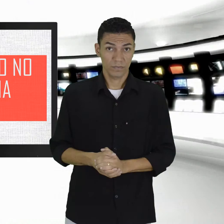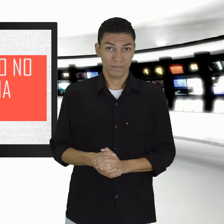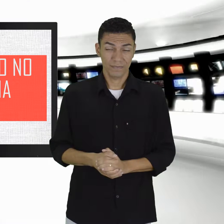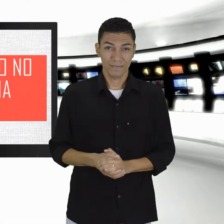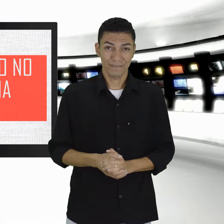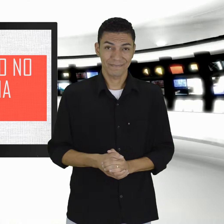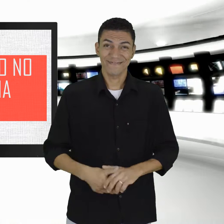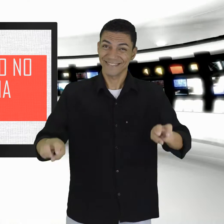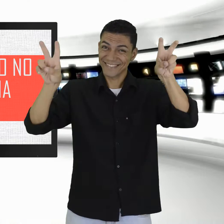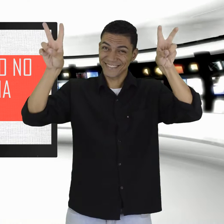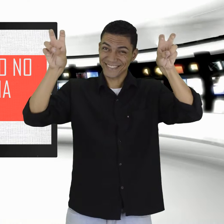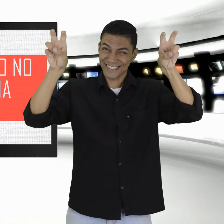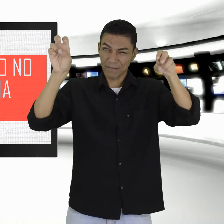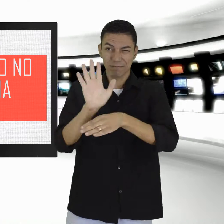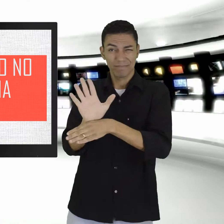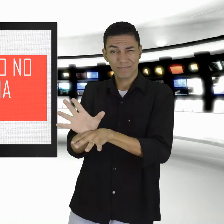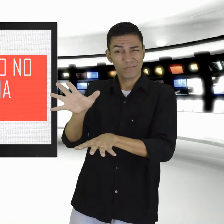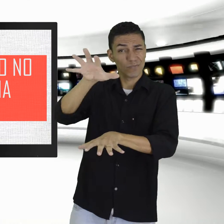CINEMA INCLUSIVO NO SHOPPING ANALIA FRANCO